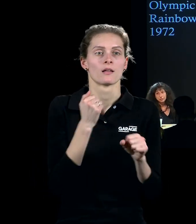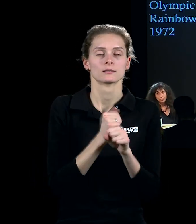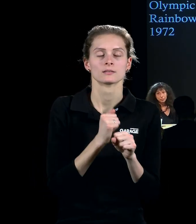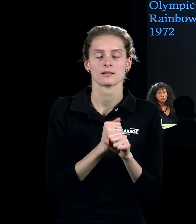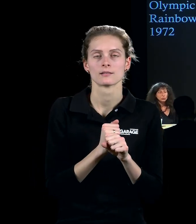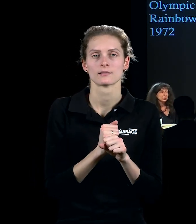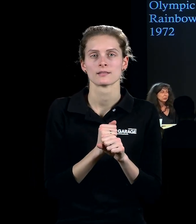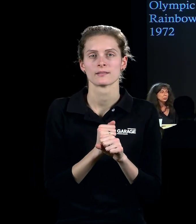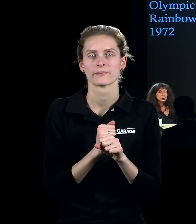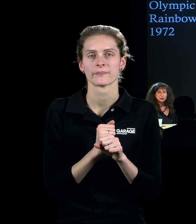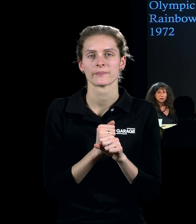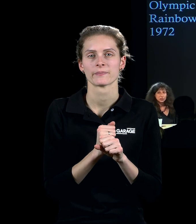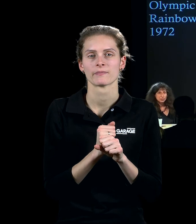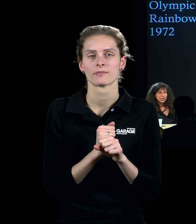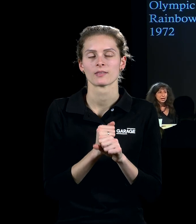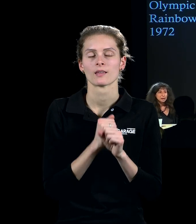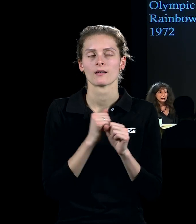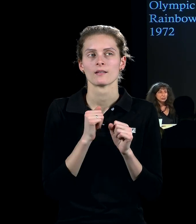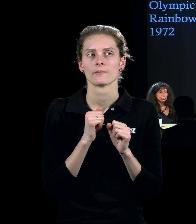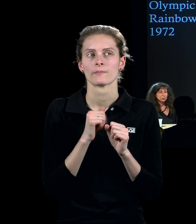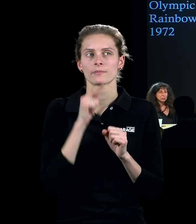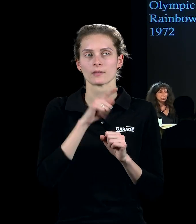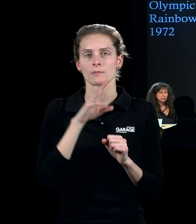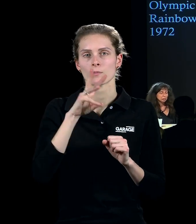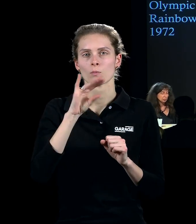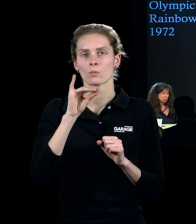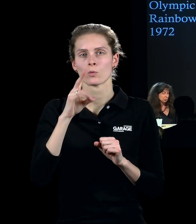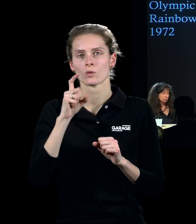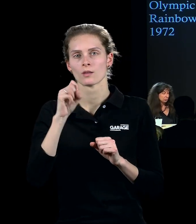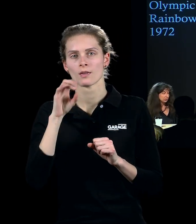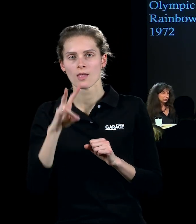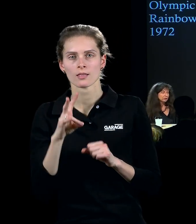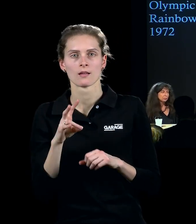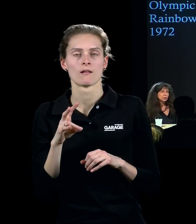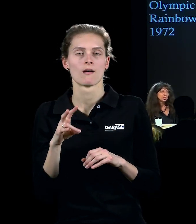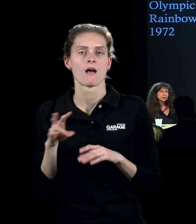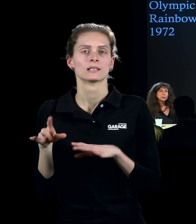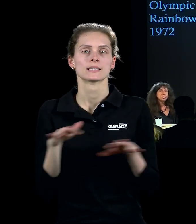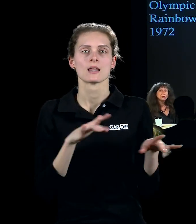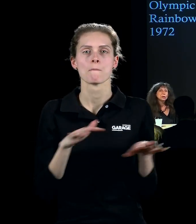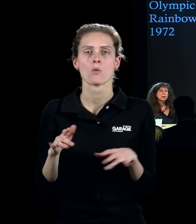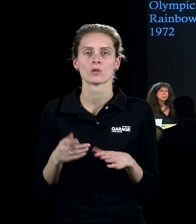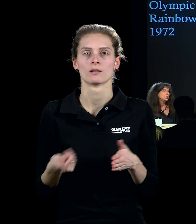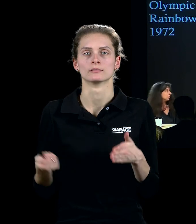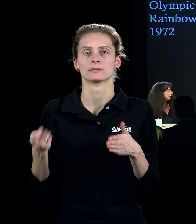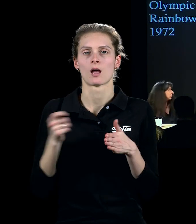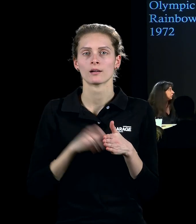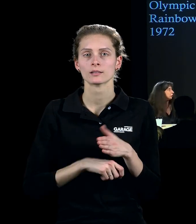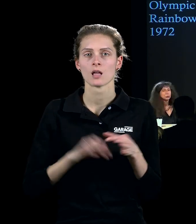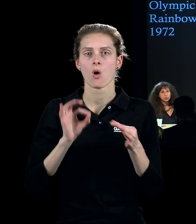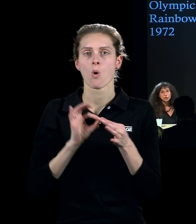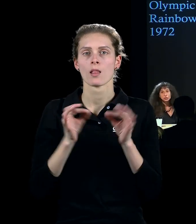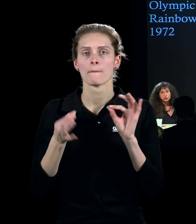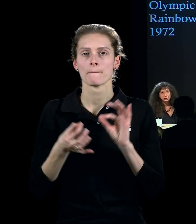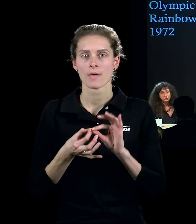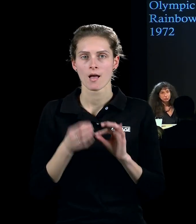Мюнхене. Причём именно для церемонии закрытия. И эта церемония закрытия, а вообще Мюнхенская Олимпиада, это, как известно,